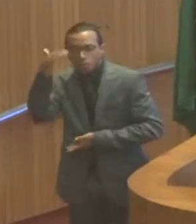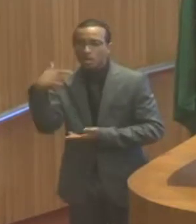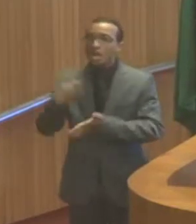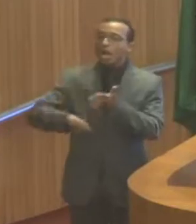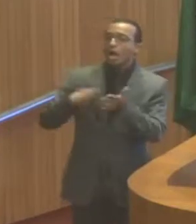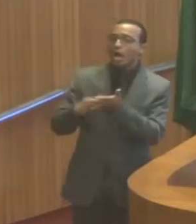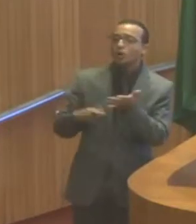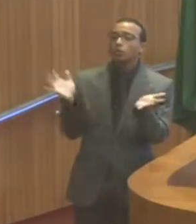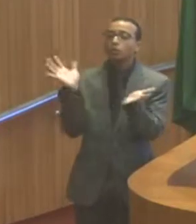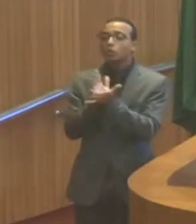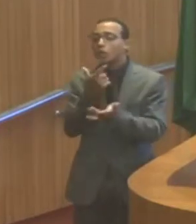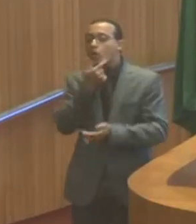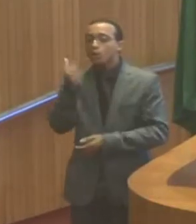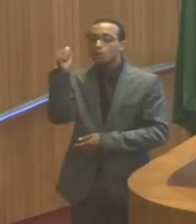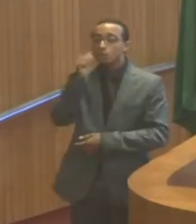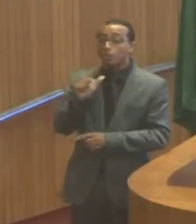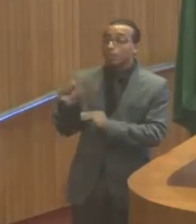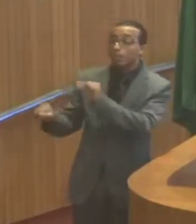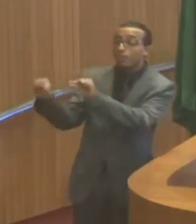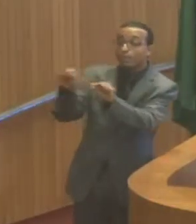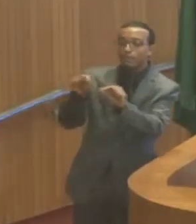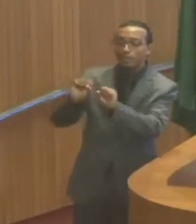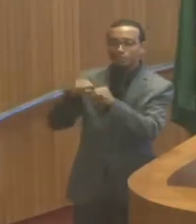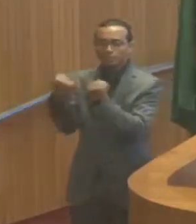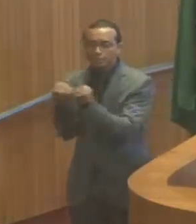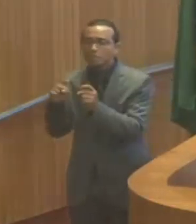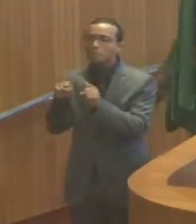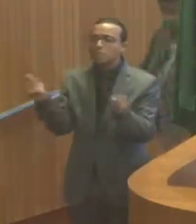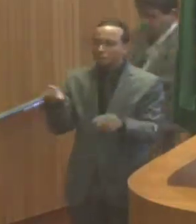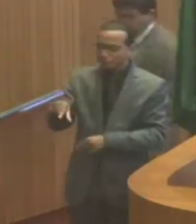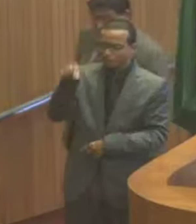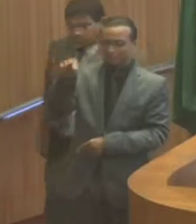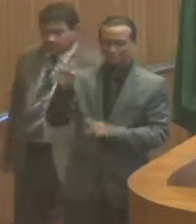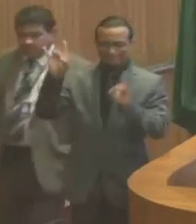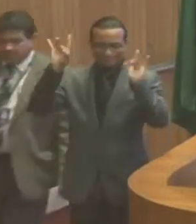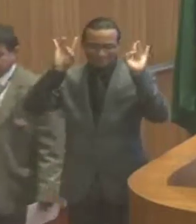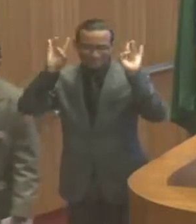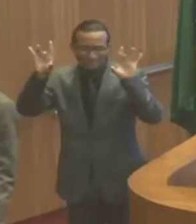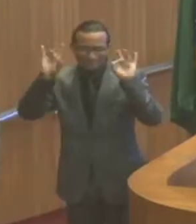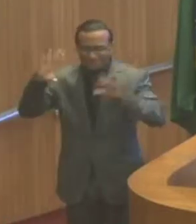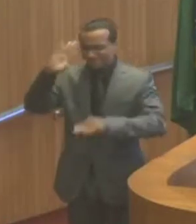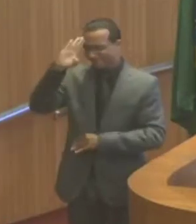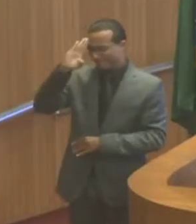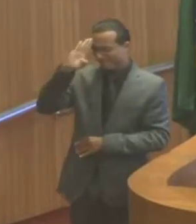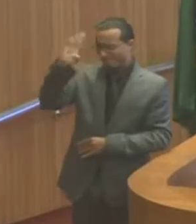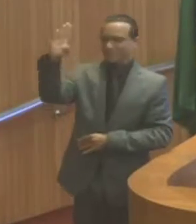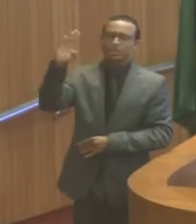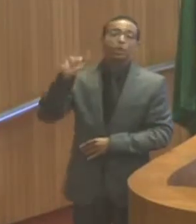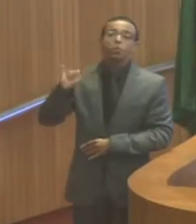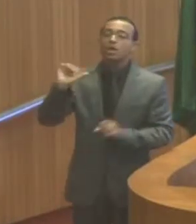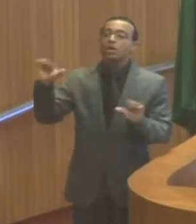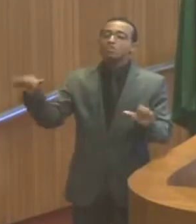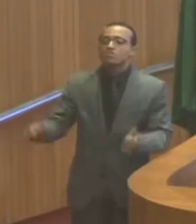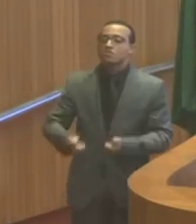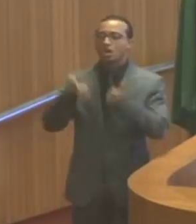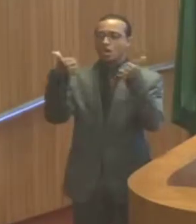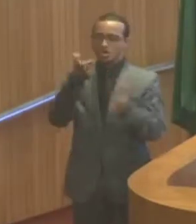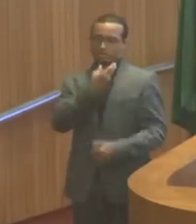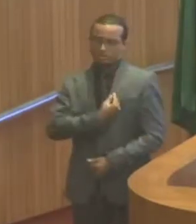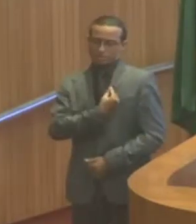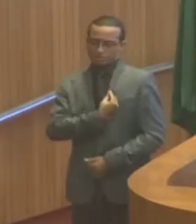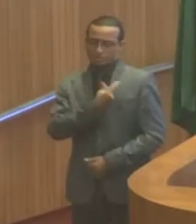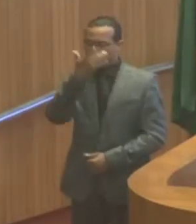sociedades tradicionais. Mas quero especial destacar a principal deste mandato, que é a melhoria da qualidade de vida